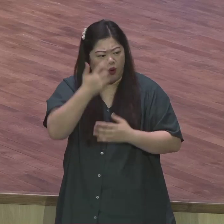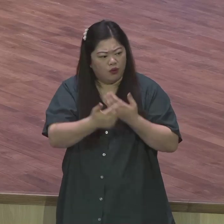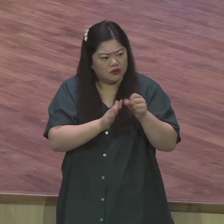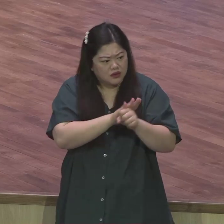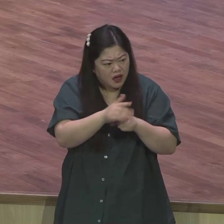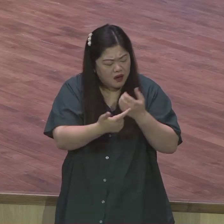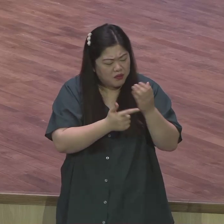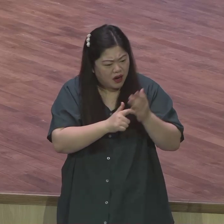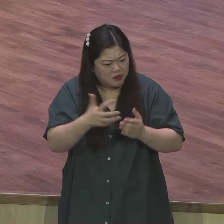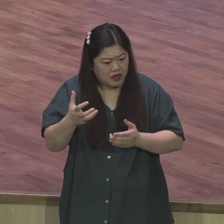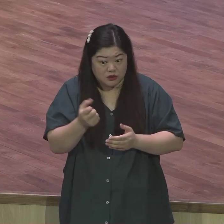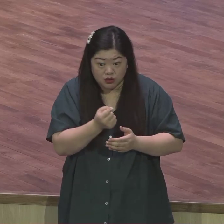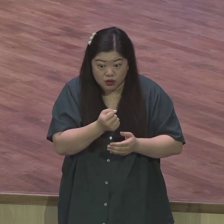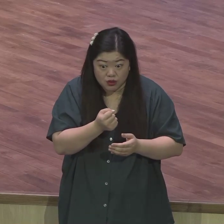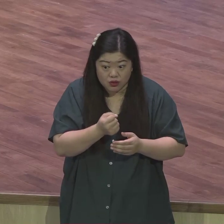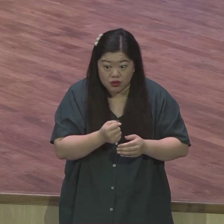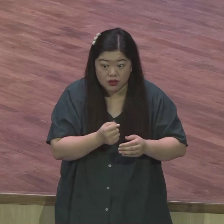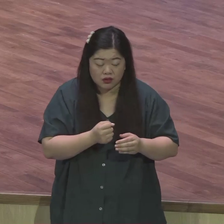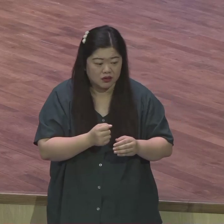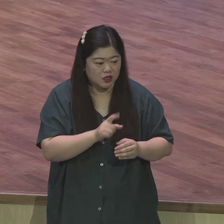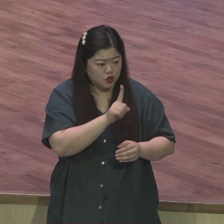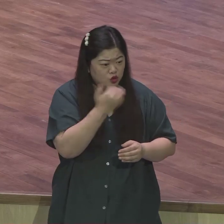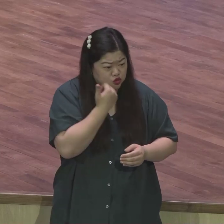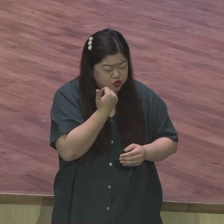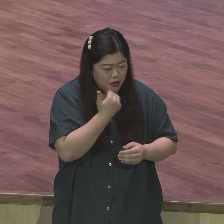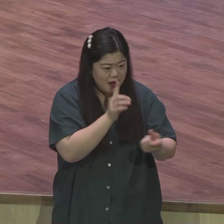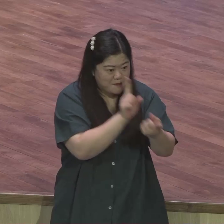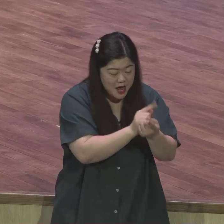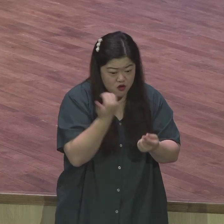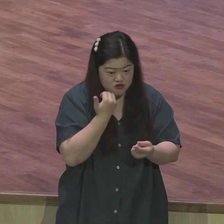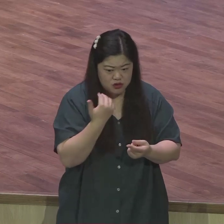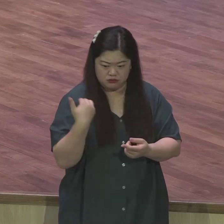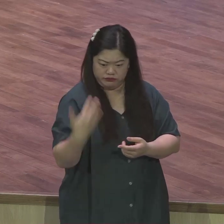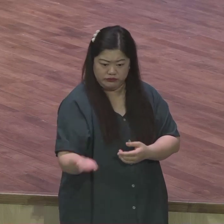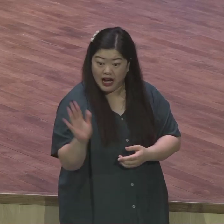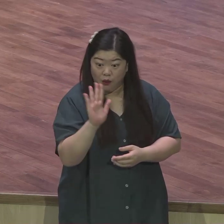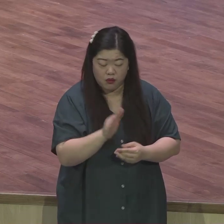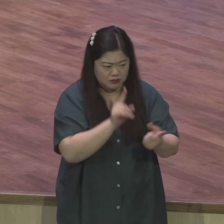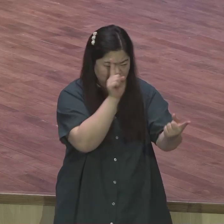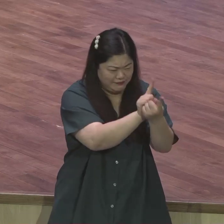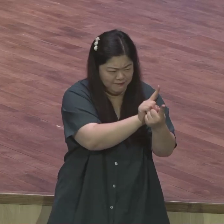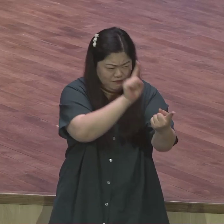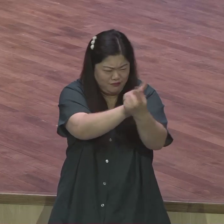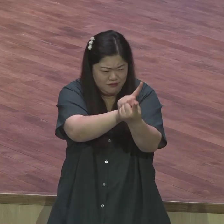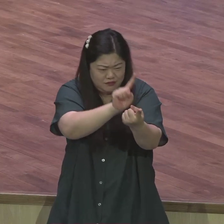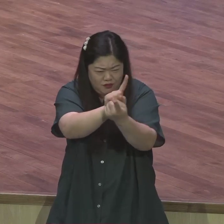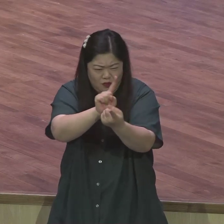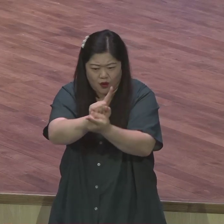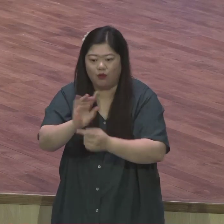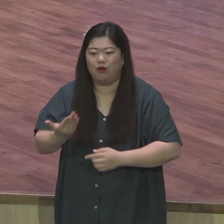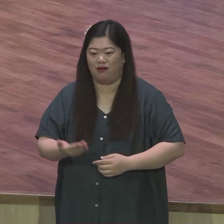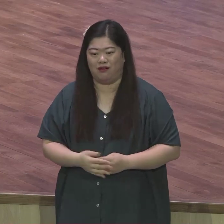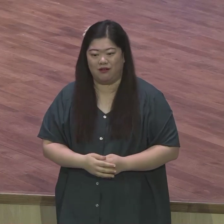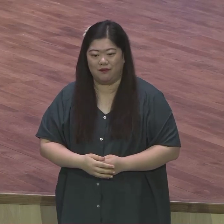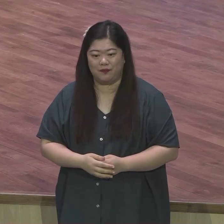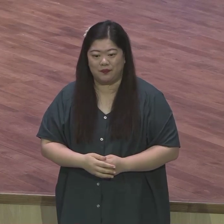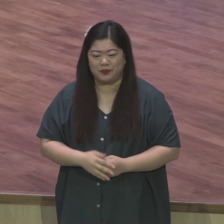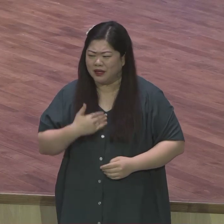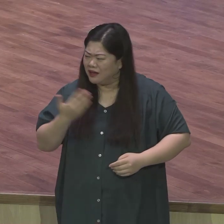끝까지 막 수분이 스름 보이고 찾아가서 그 영혼을 요번에도 병원에 어느 분 무속인